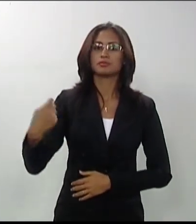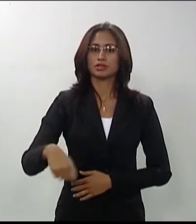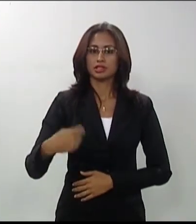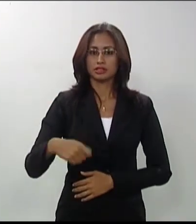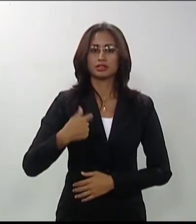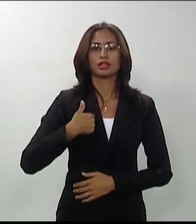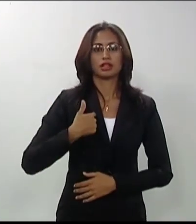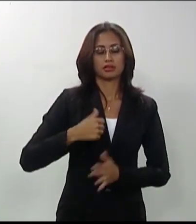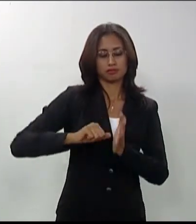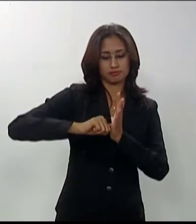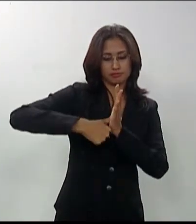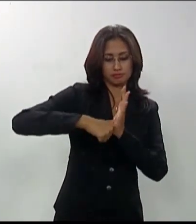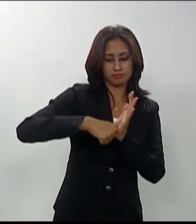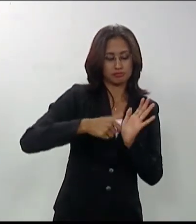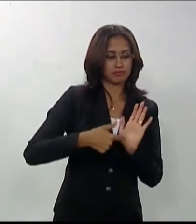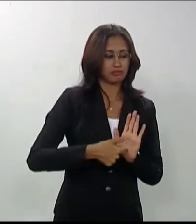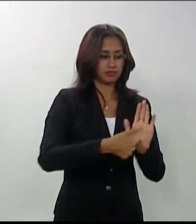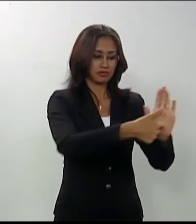7.17. O resultado do TAEM será vergonha. 8.17. será divulgado